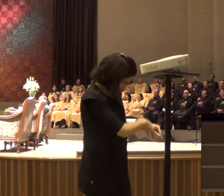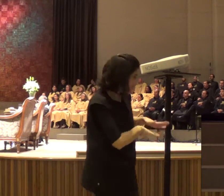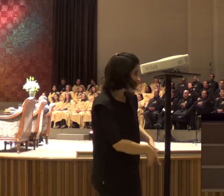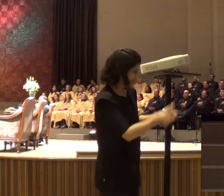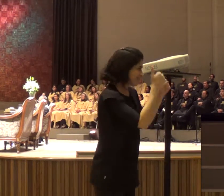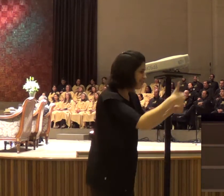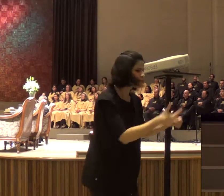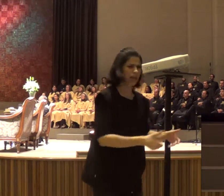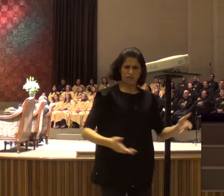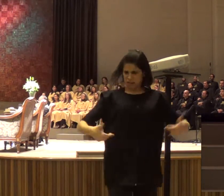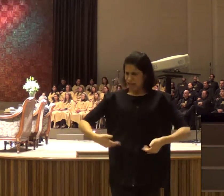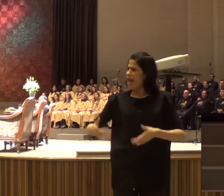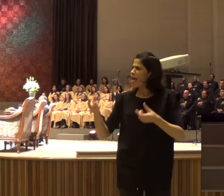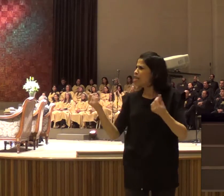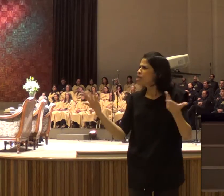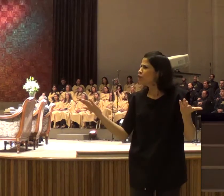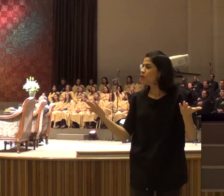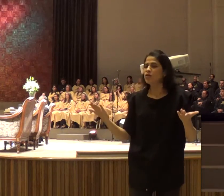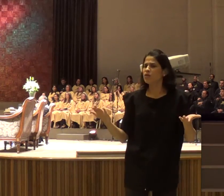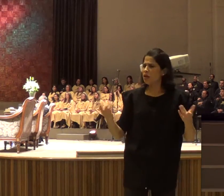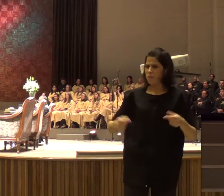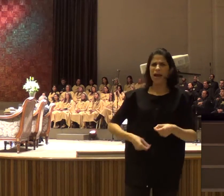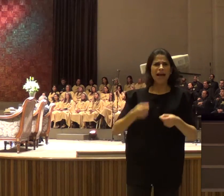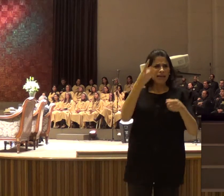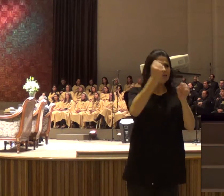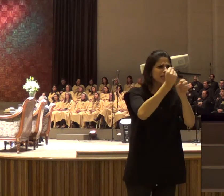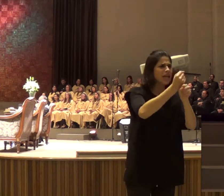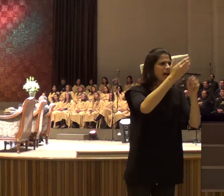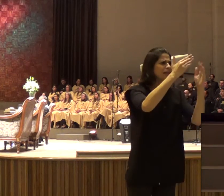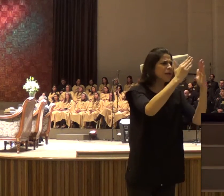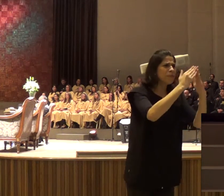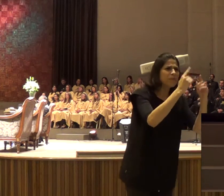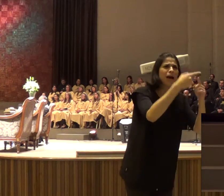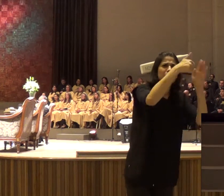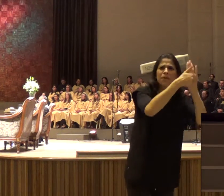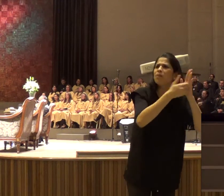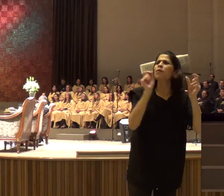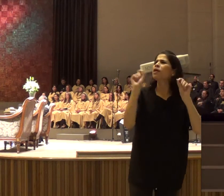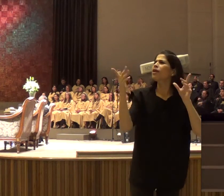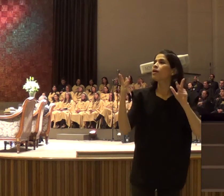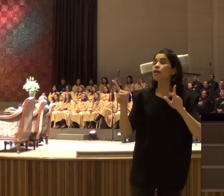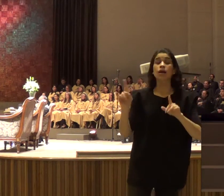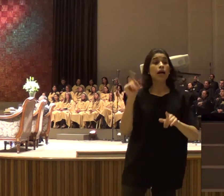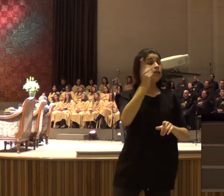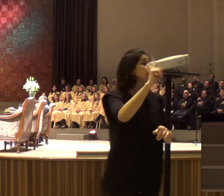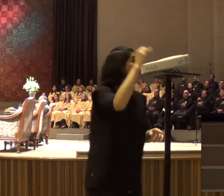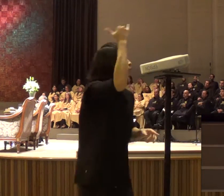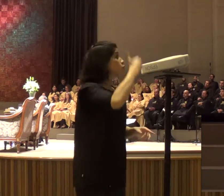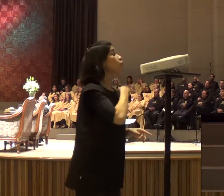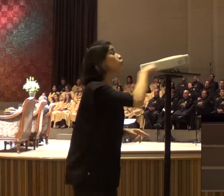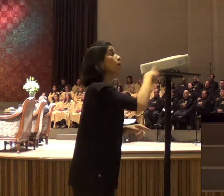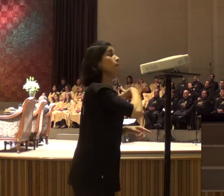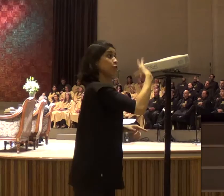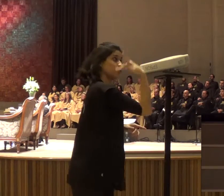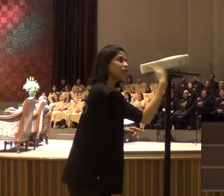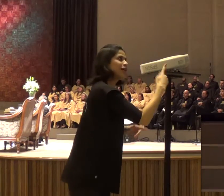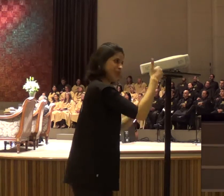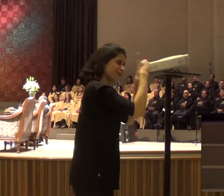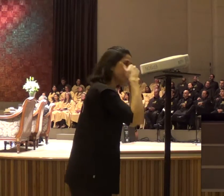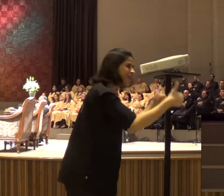disse, minha irmã, o que é isso? é para construção, para missões, é dízimo, falou, não, Deus me mandou dar para o senhor, virou as costas, foi